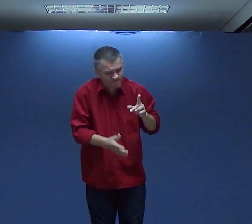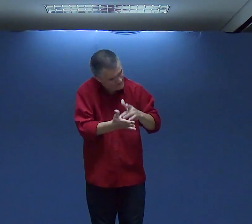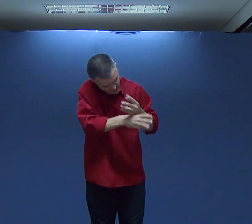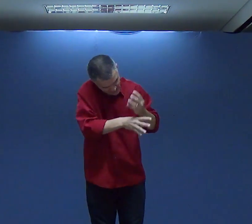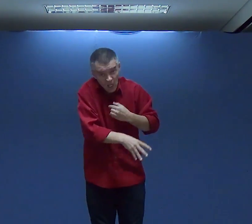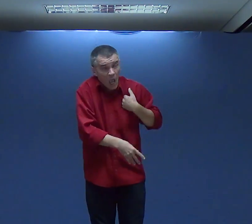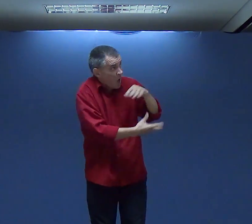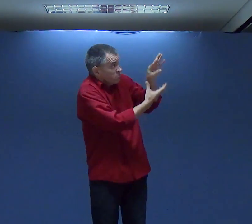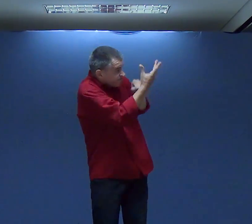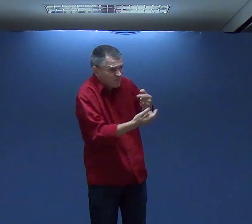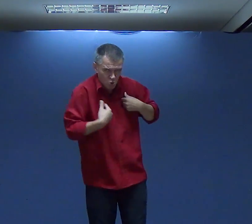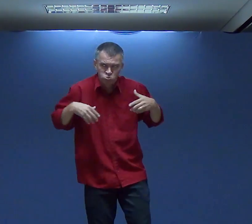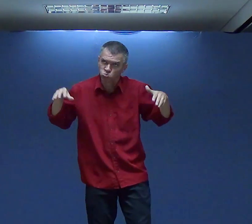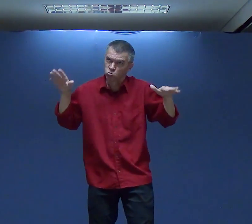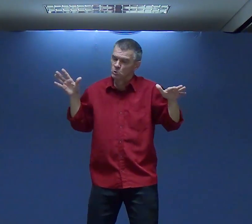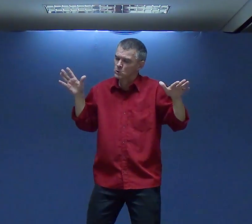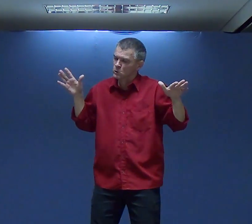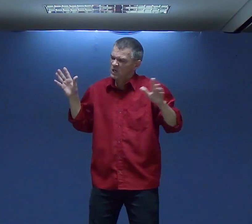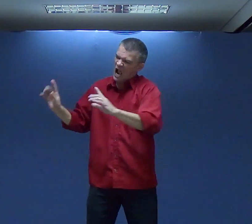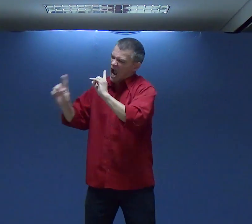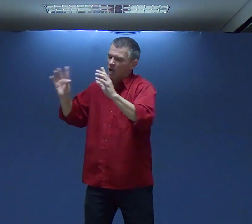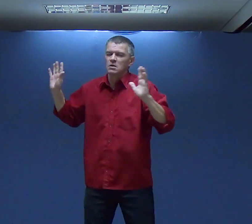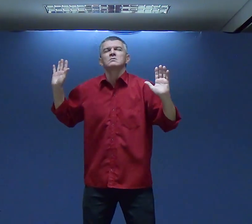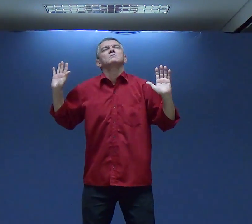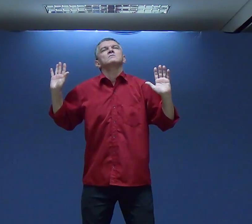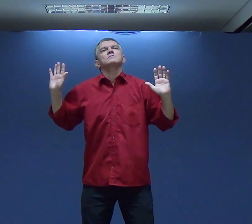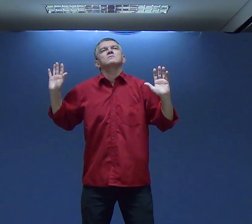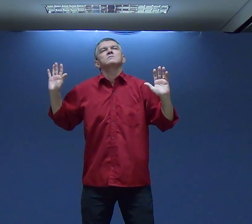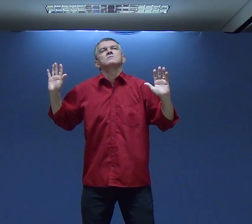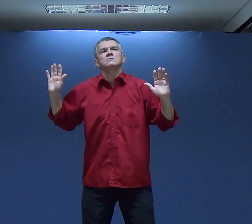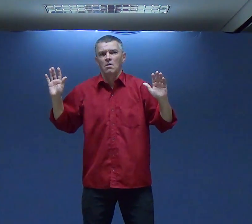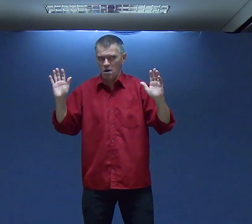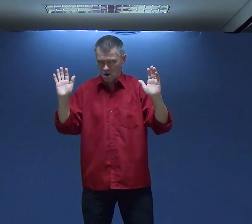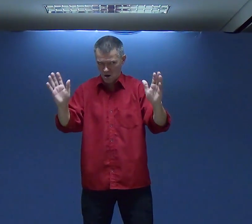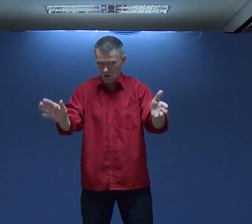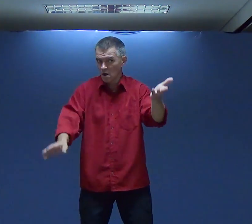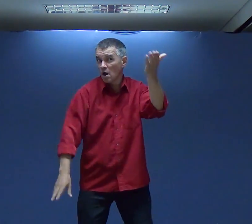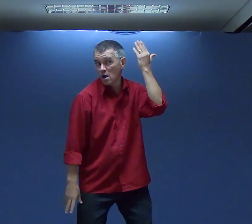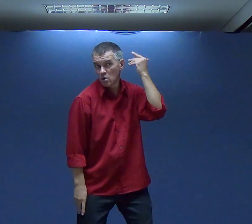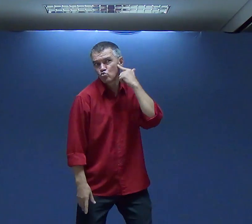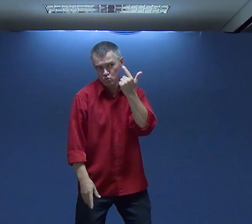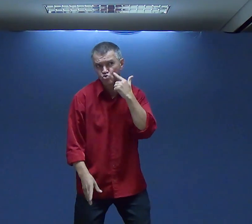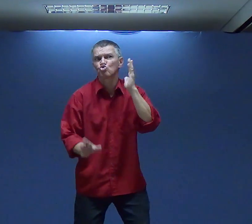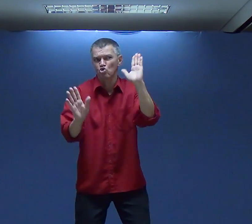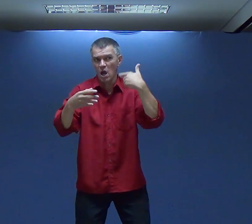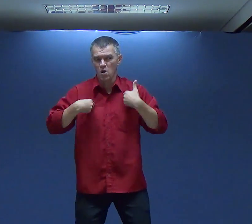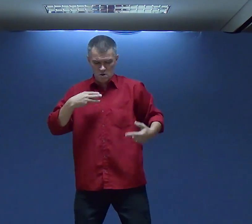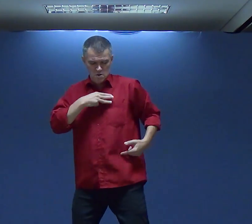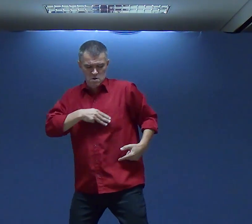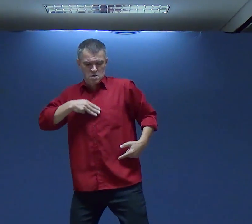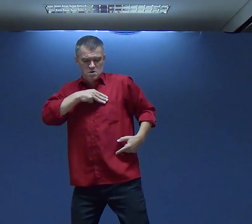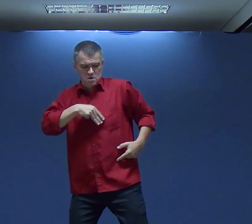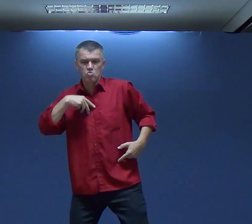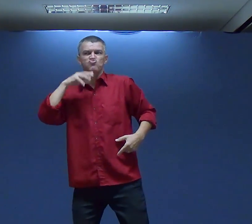fez Não Jesus suportou Continuou Eu já vi